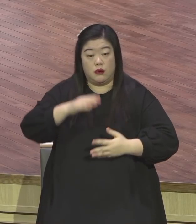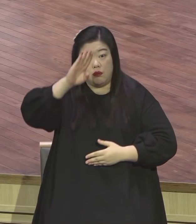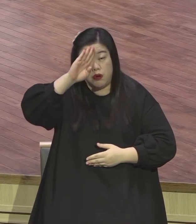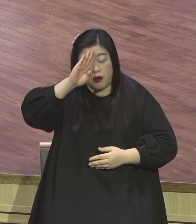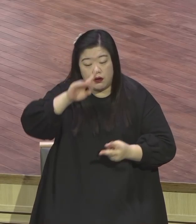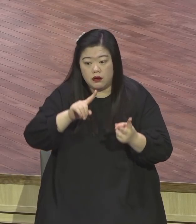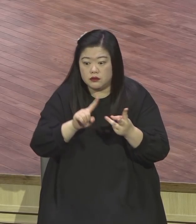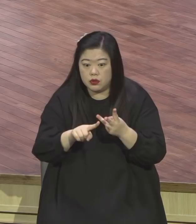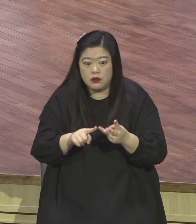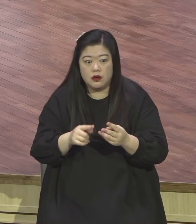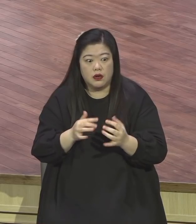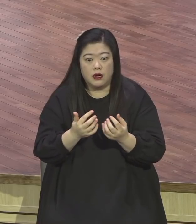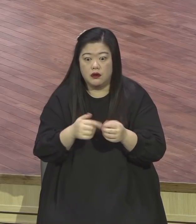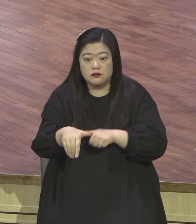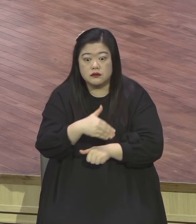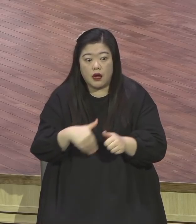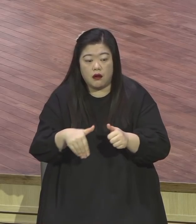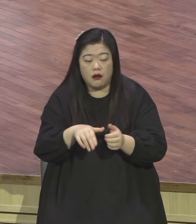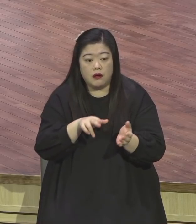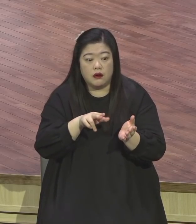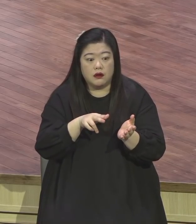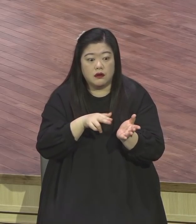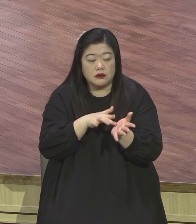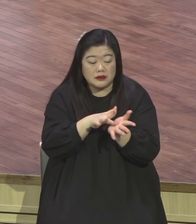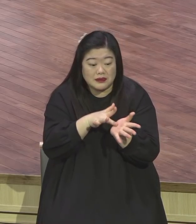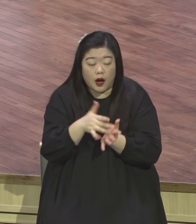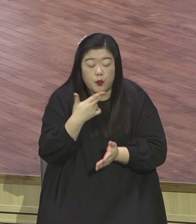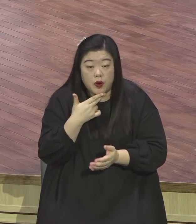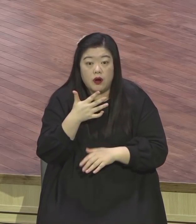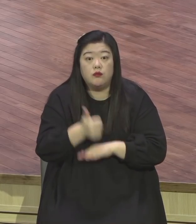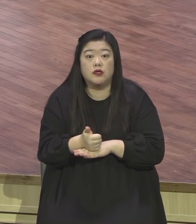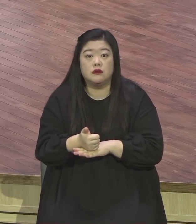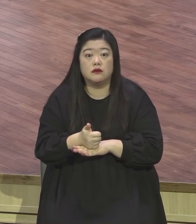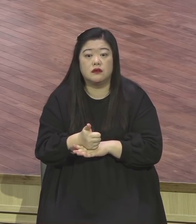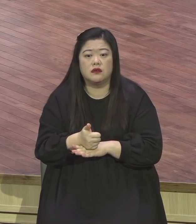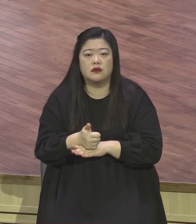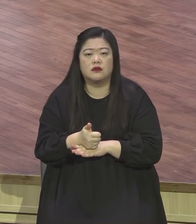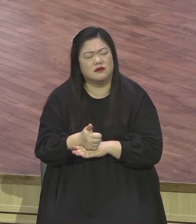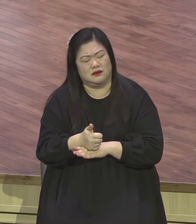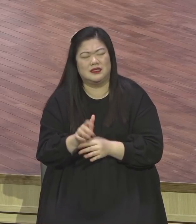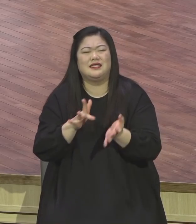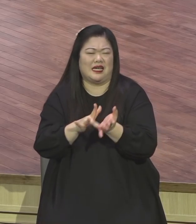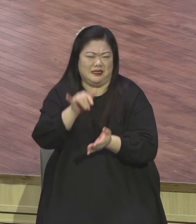예수 그리스도의 백신입니다 그리스도의 백신 이 복음밖에 없다는 얘기예요